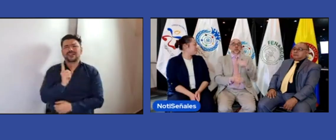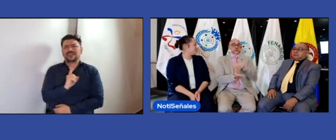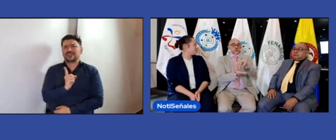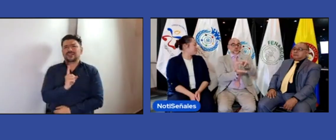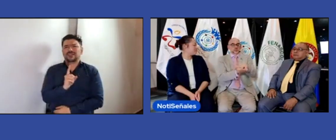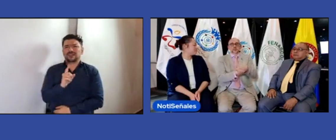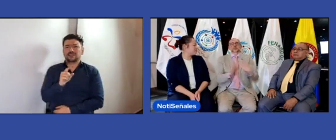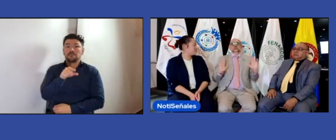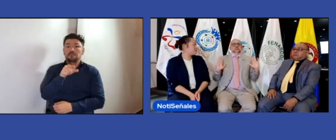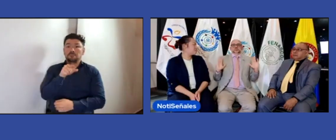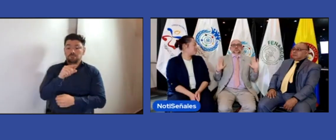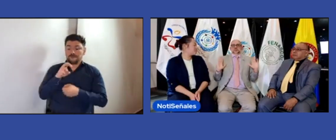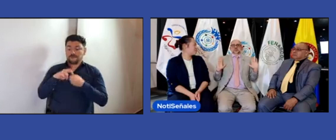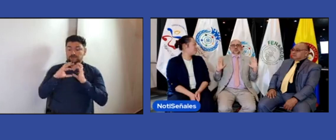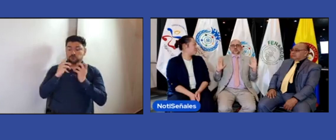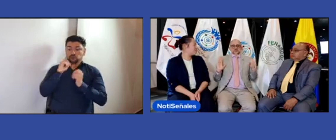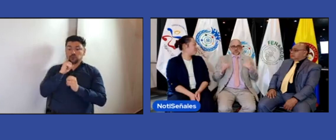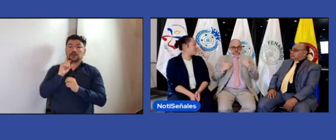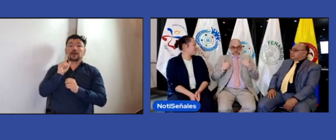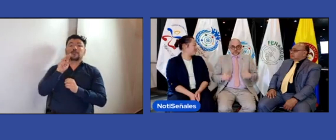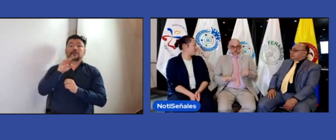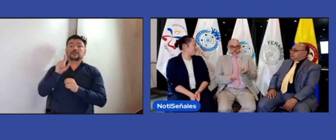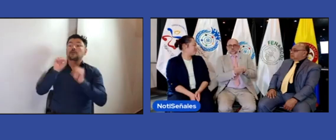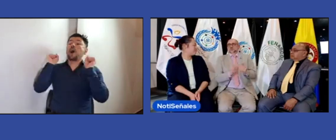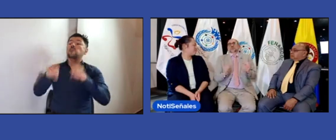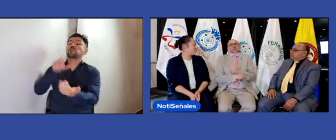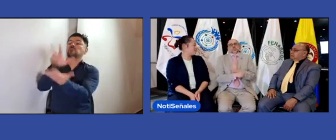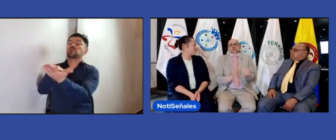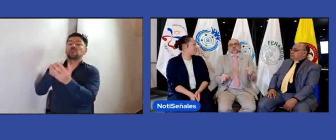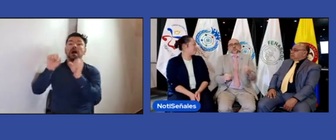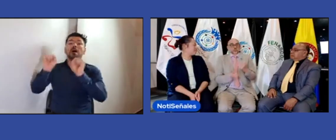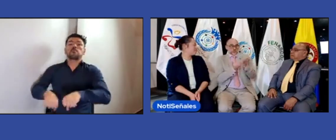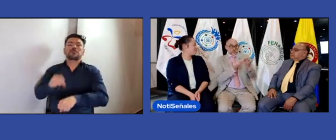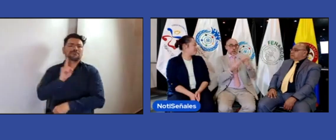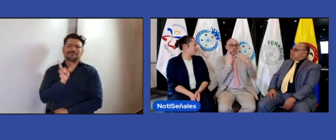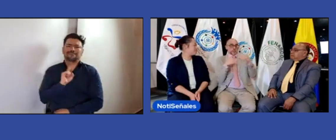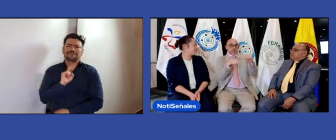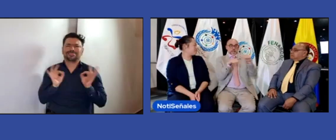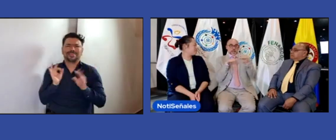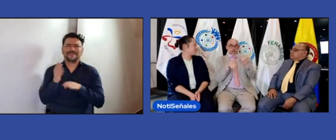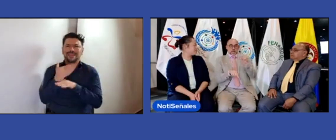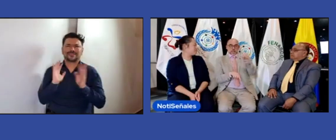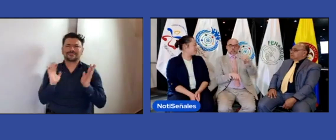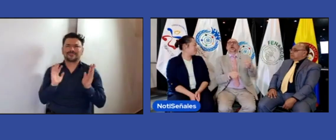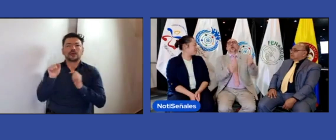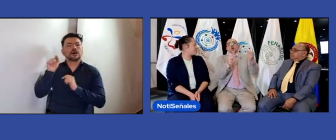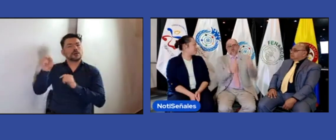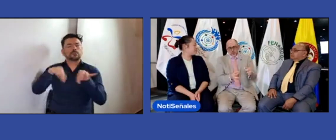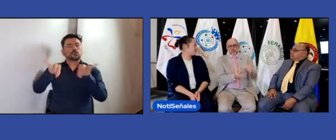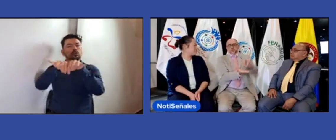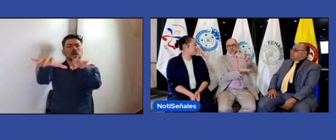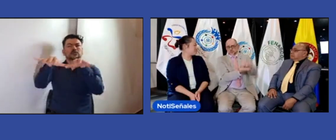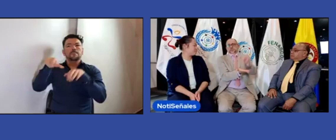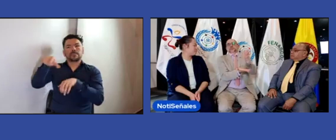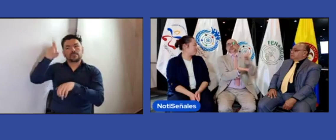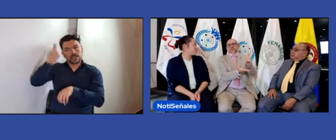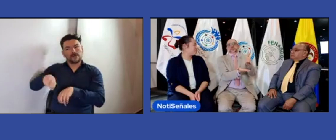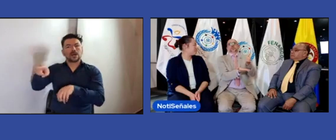muchos de los miembros ordinarios pueden tener sus perspectivas pueden tener sus opiniones pero es allí en la